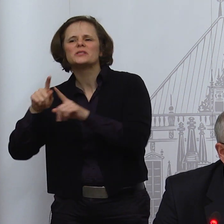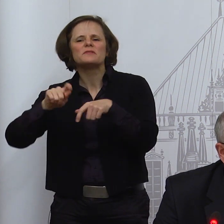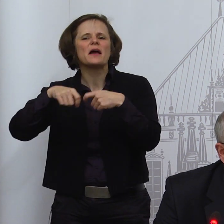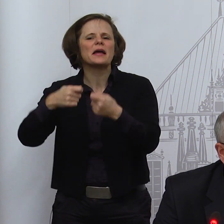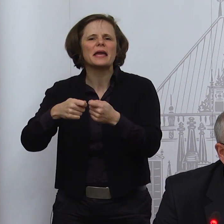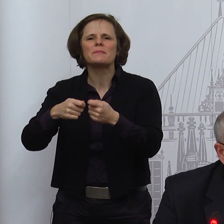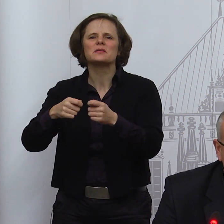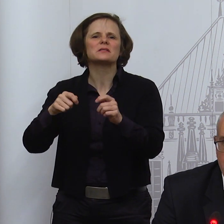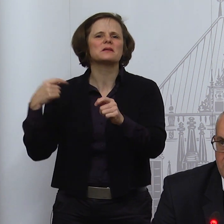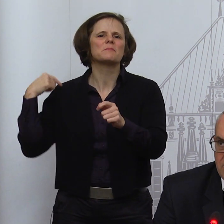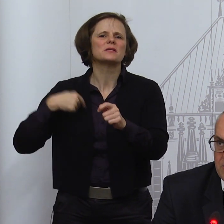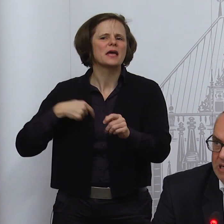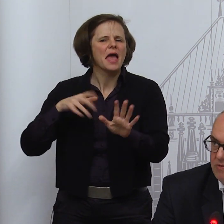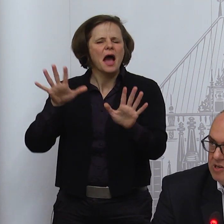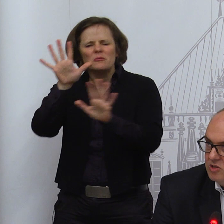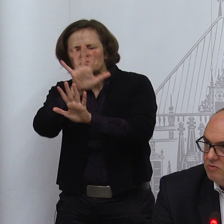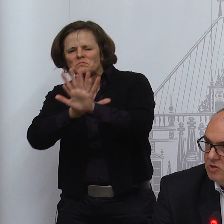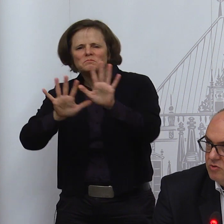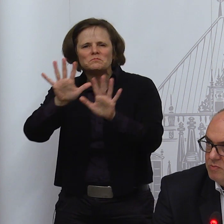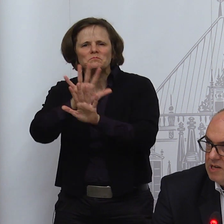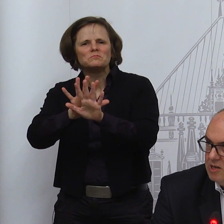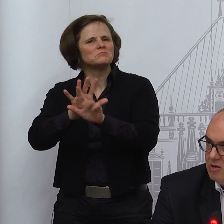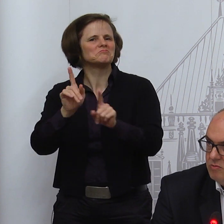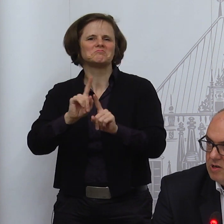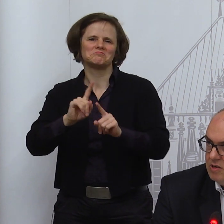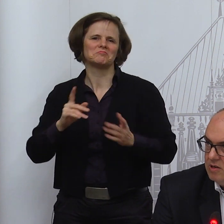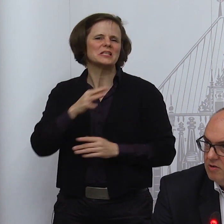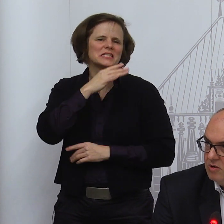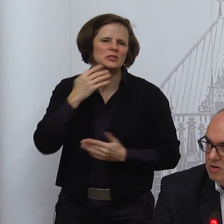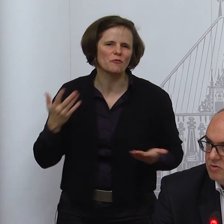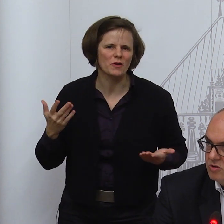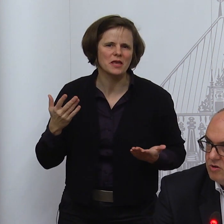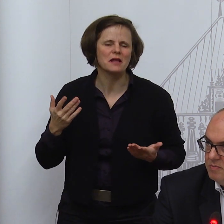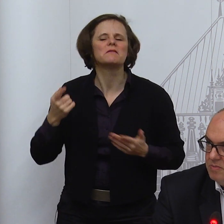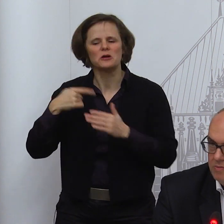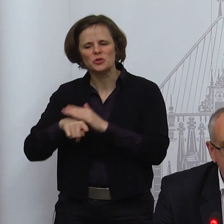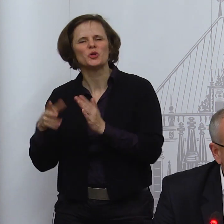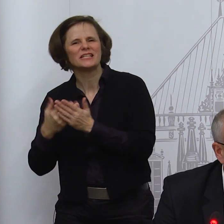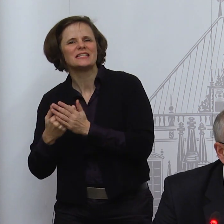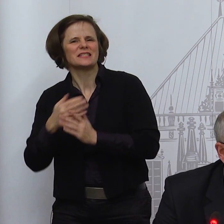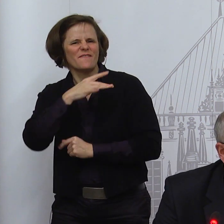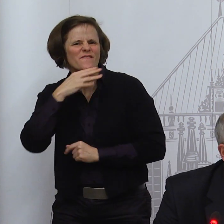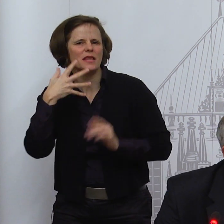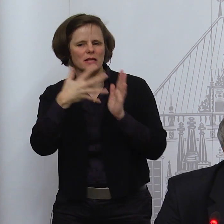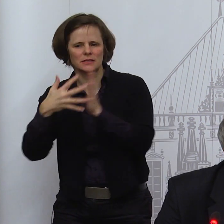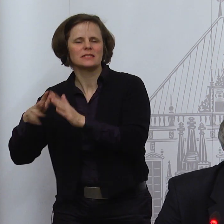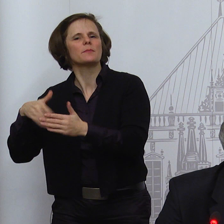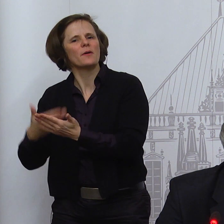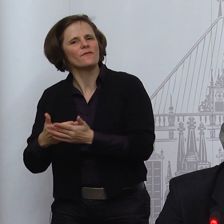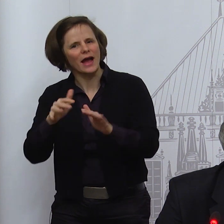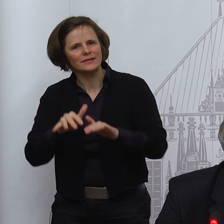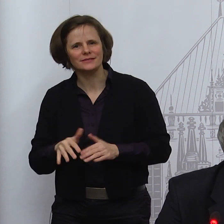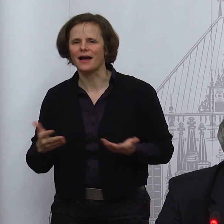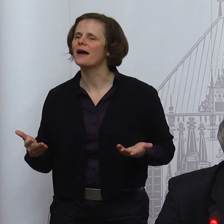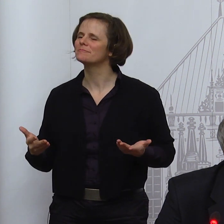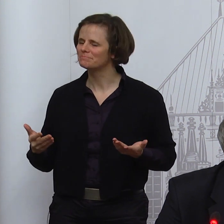uns immer wieder ein Bild von der Situation machen, nicht nur die Leute, die zu uns kommen und sich testen lassen, weil sie vielleicht